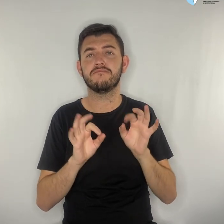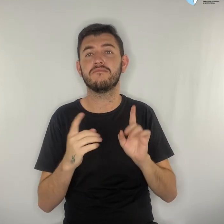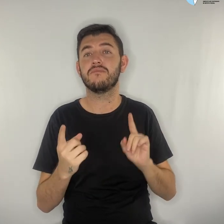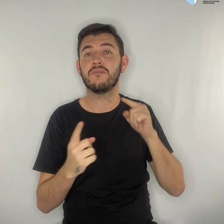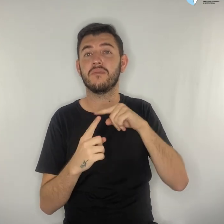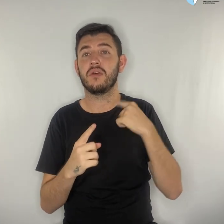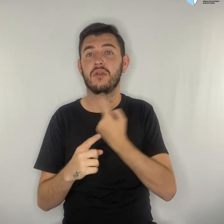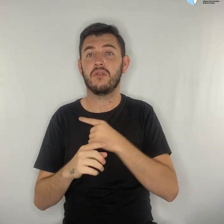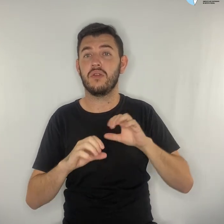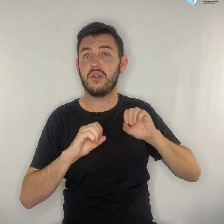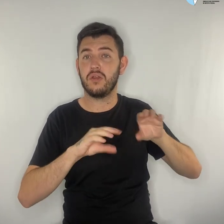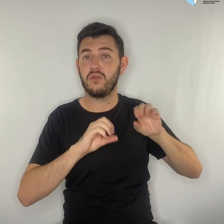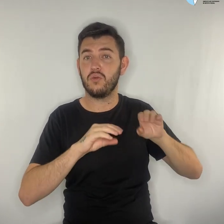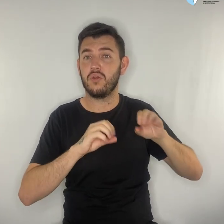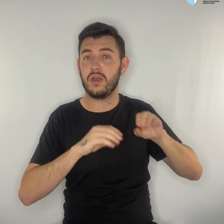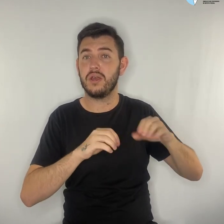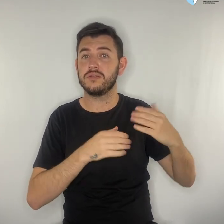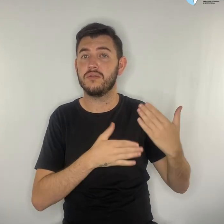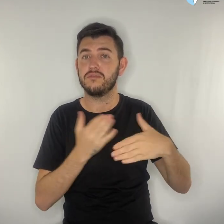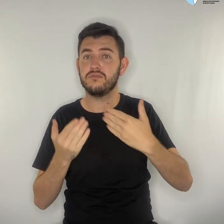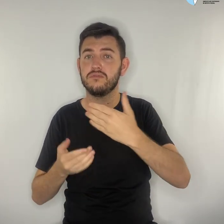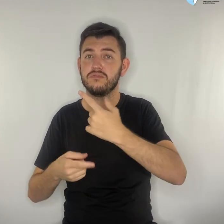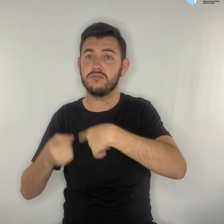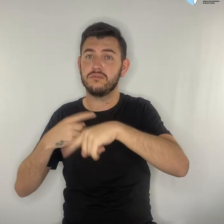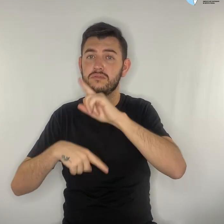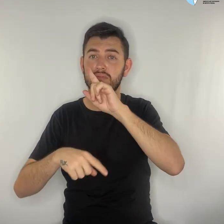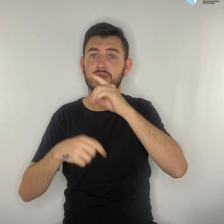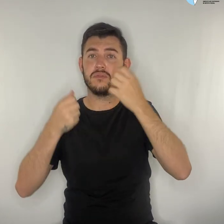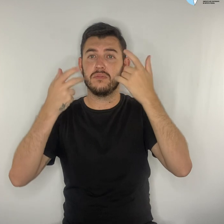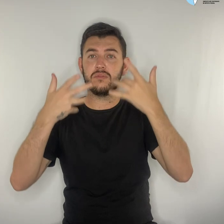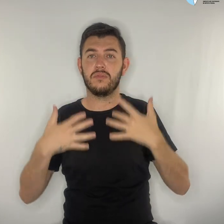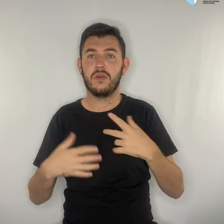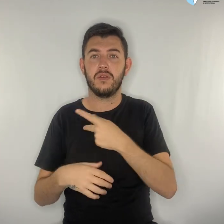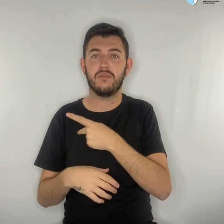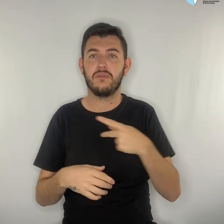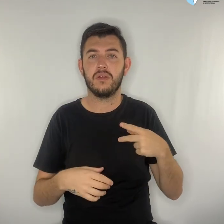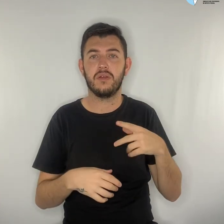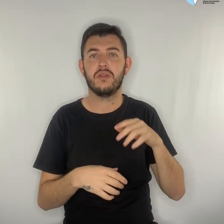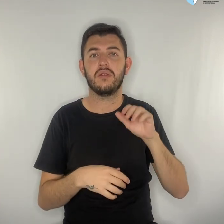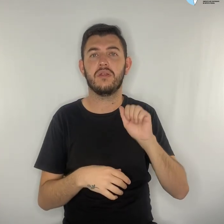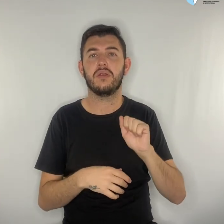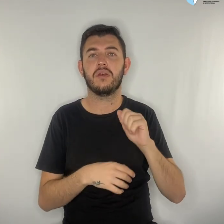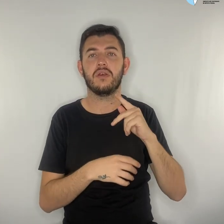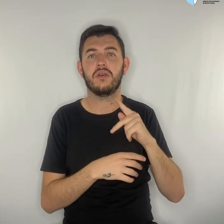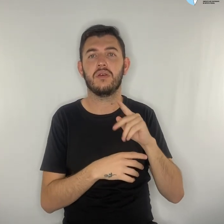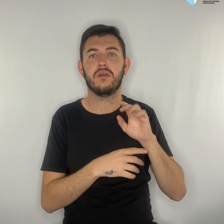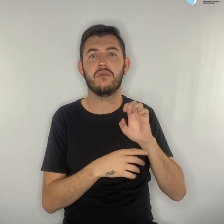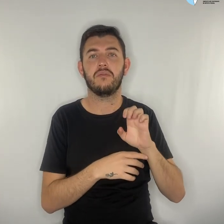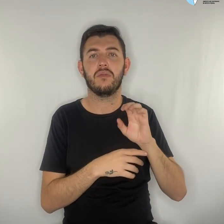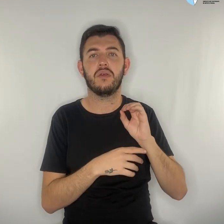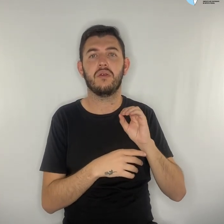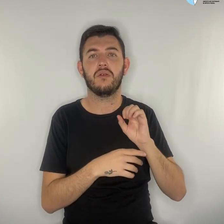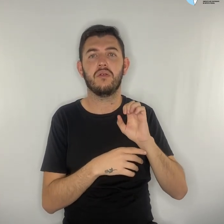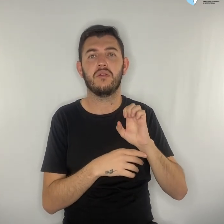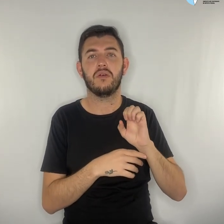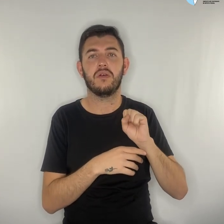progrida. Completa a presidenta da APOSP. Salas lotadas.